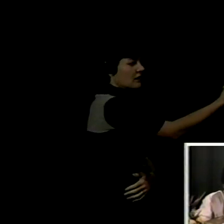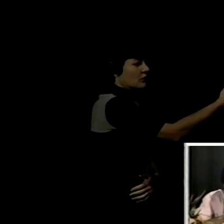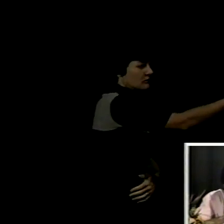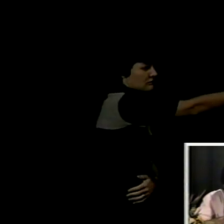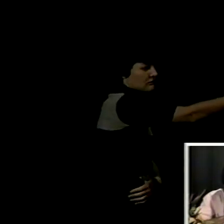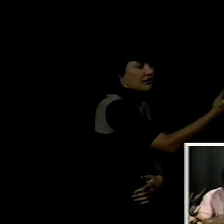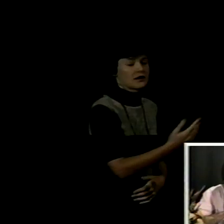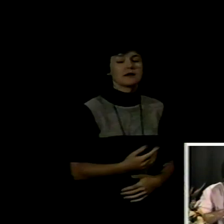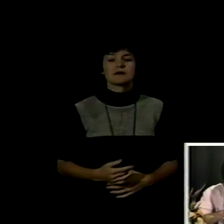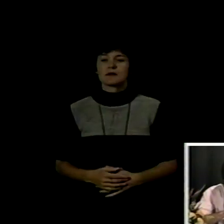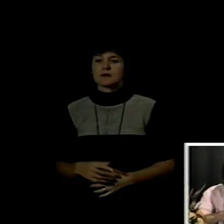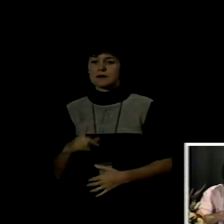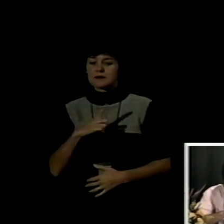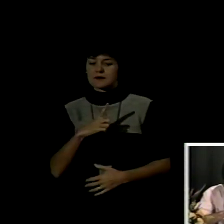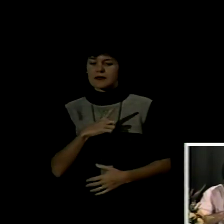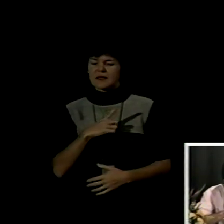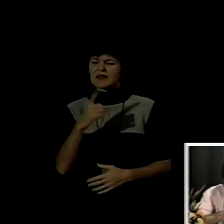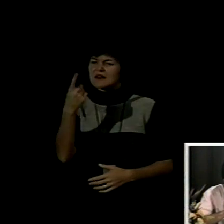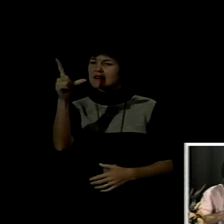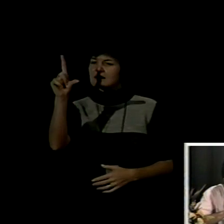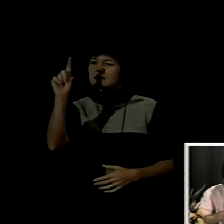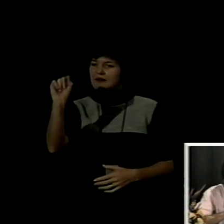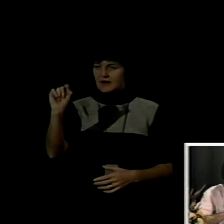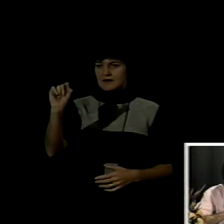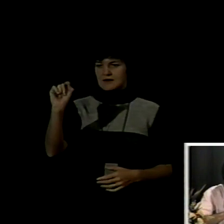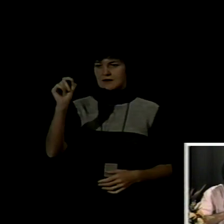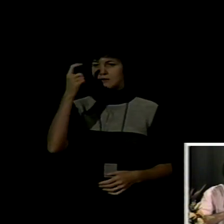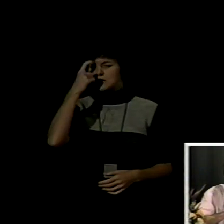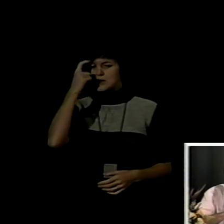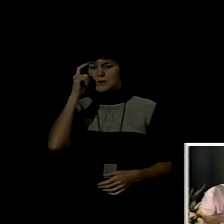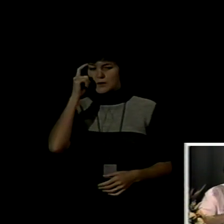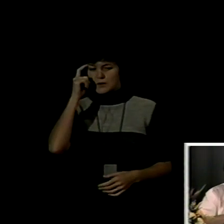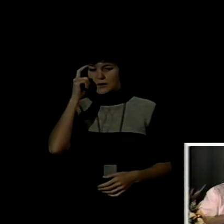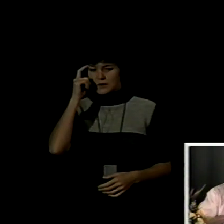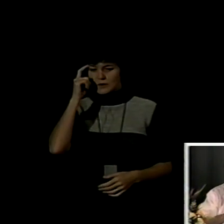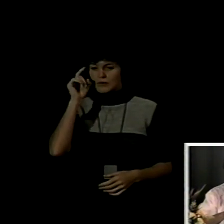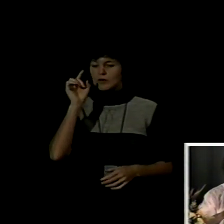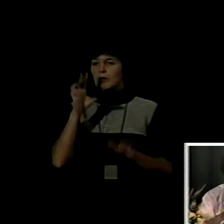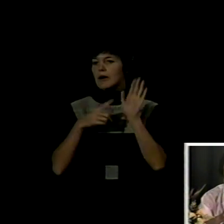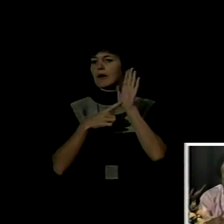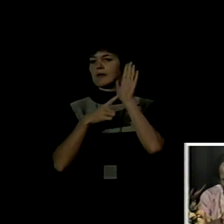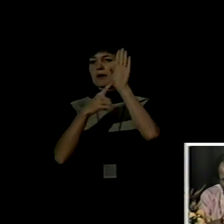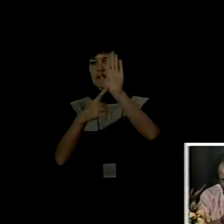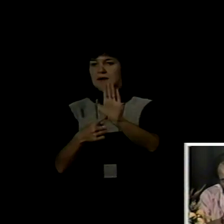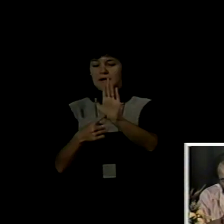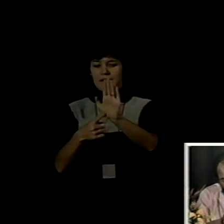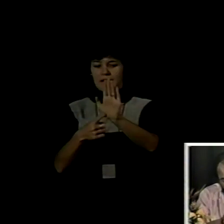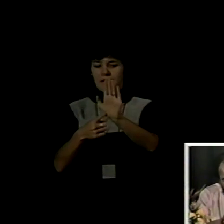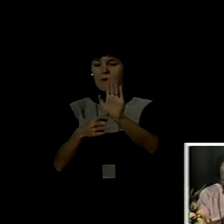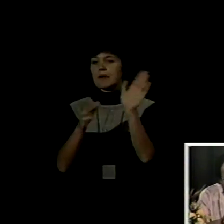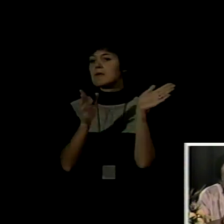para exponer sus propuestas. Yo me